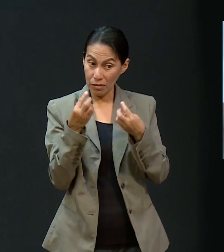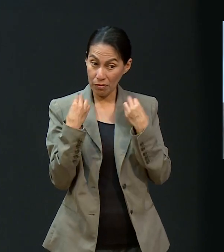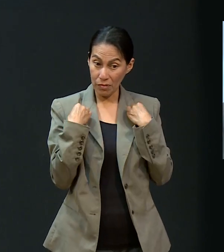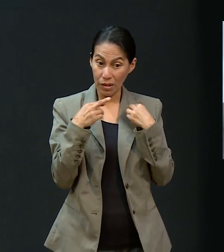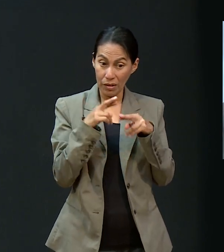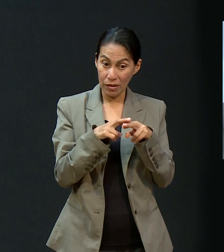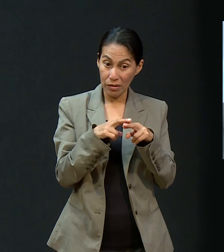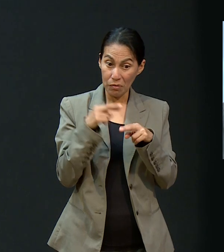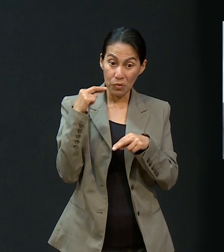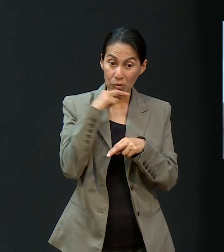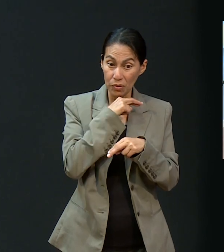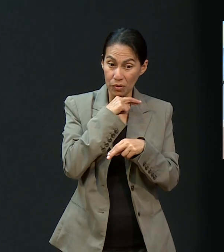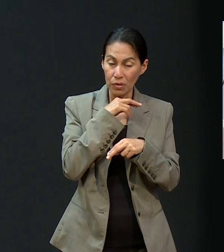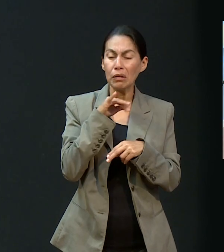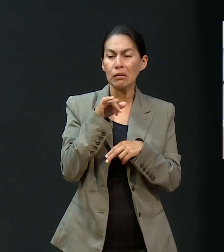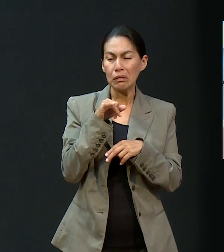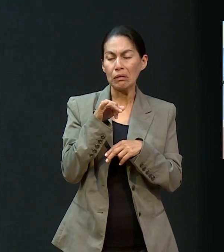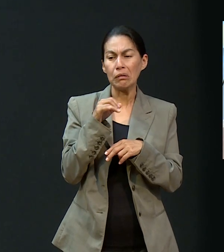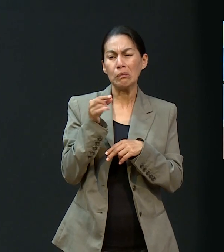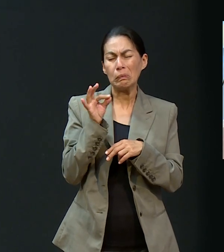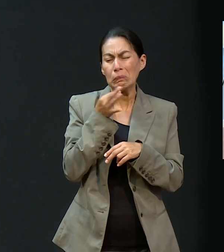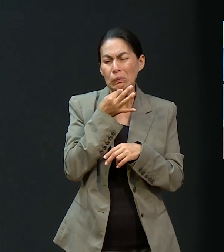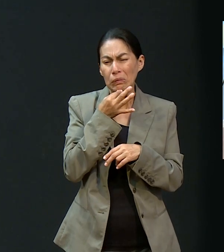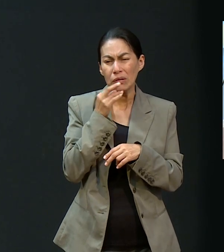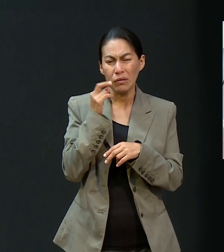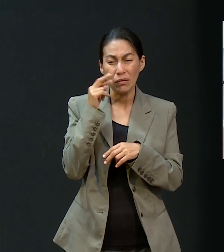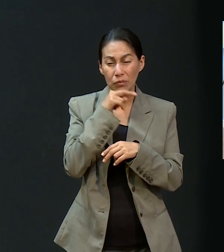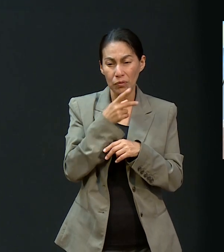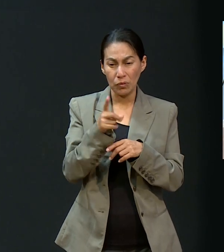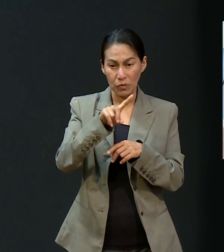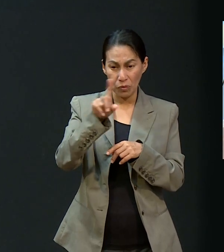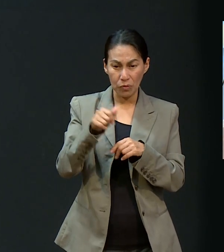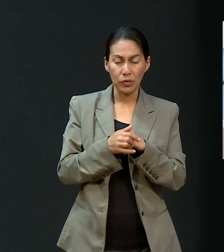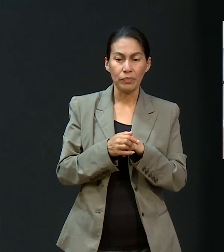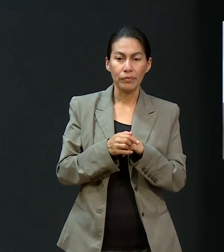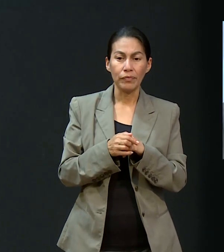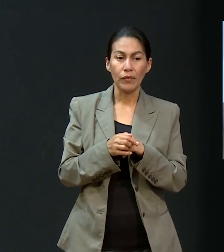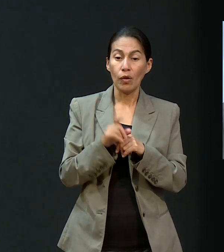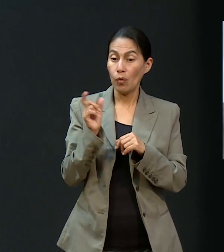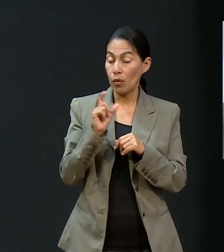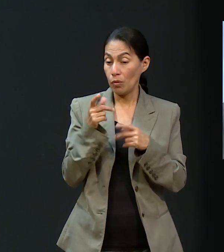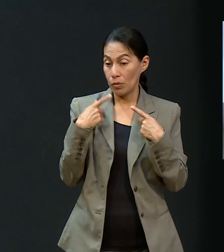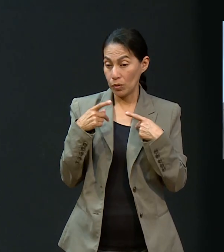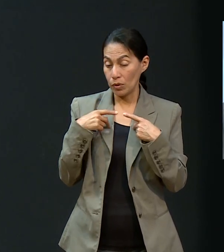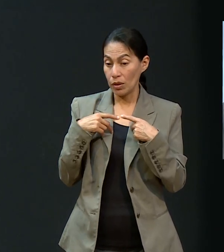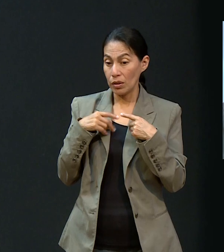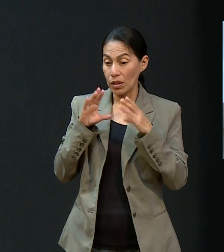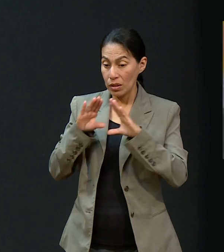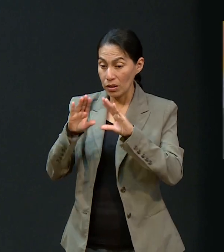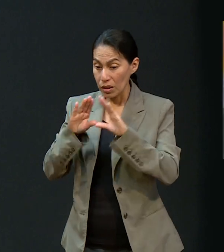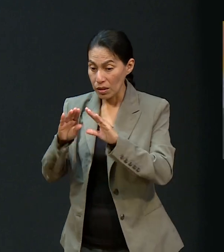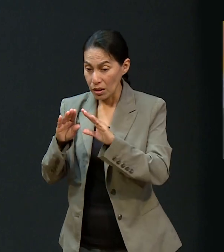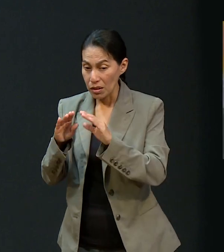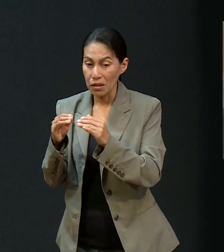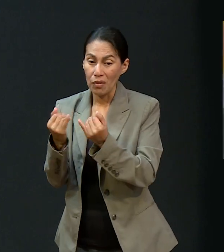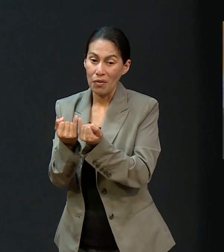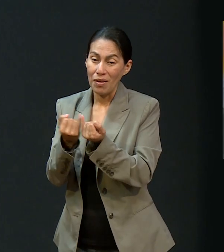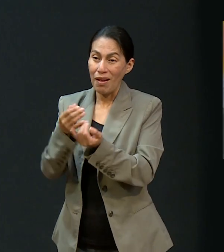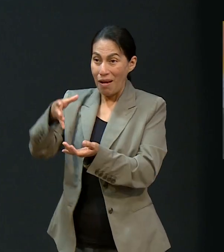luego, luego. Sí, poquito después. Y es que cuando uno enseña aprende mucho más que si uno no enseñara.